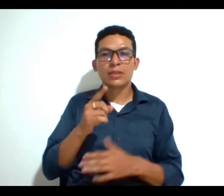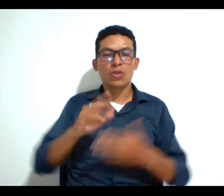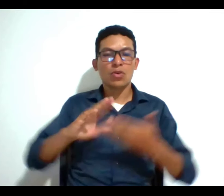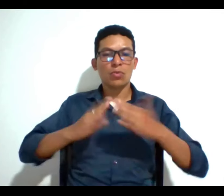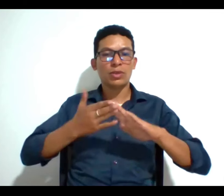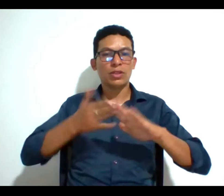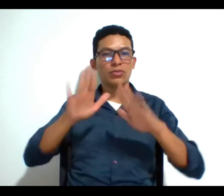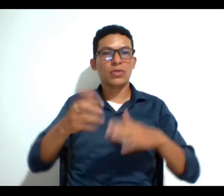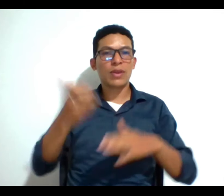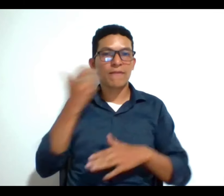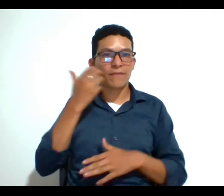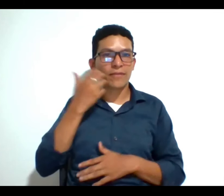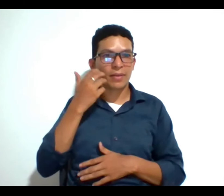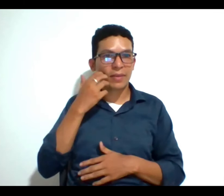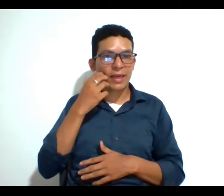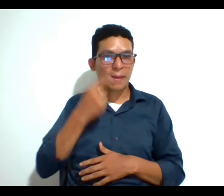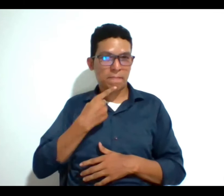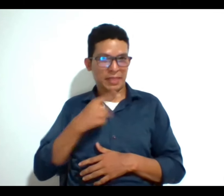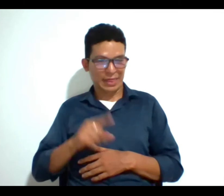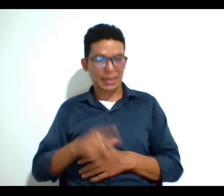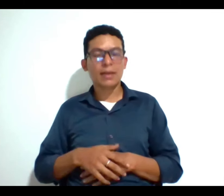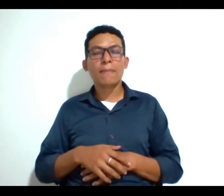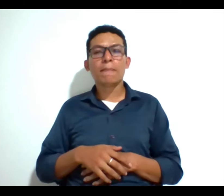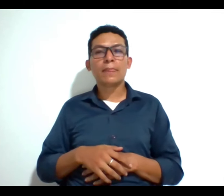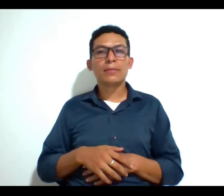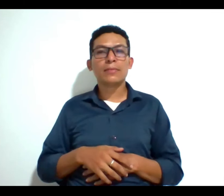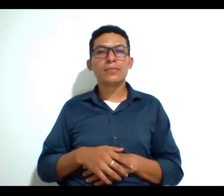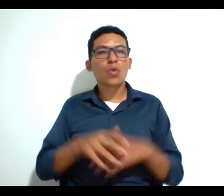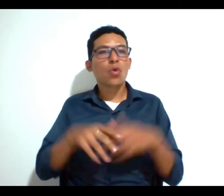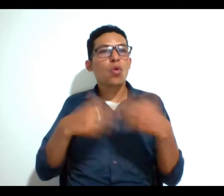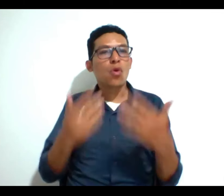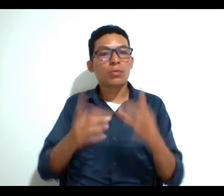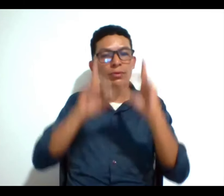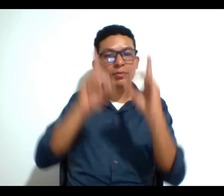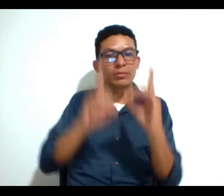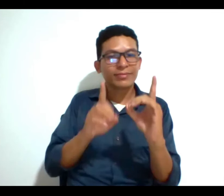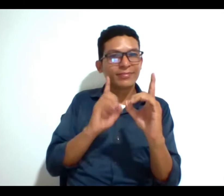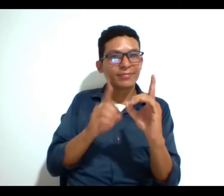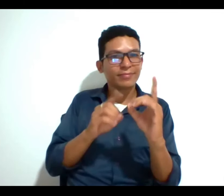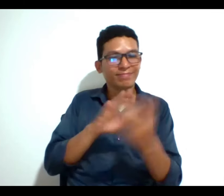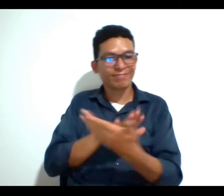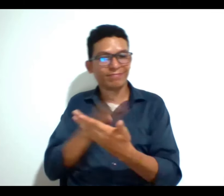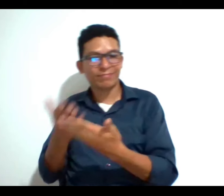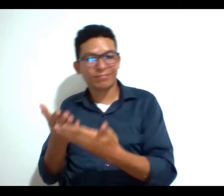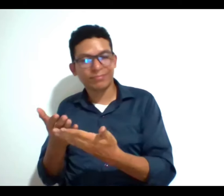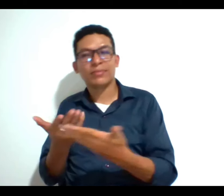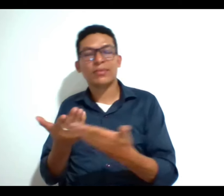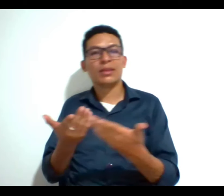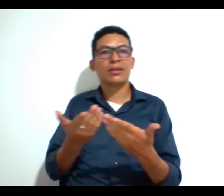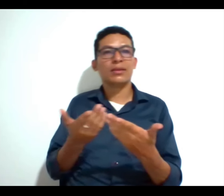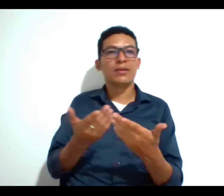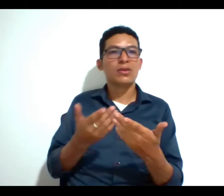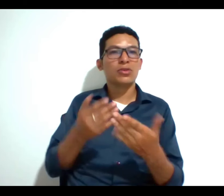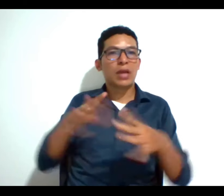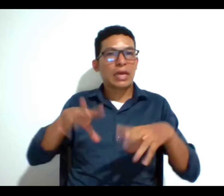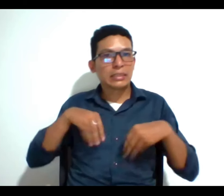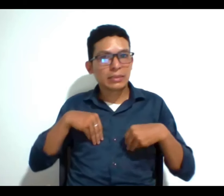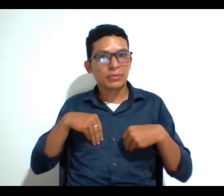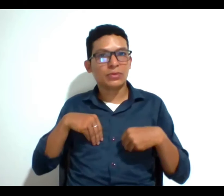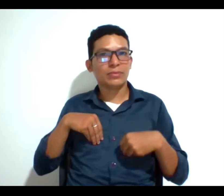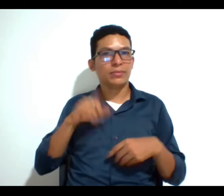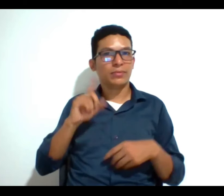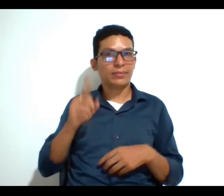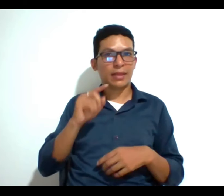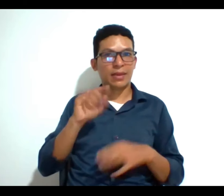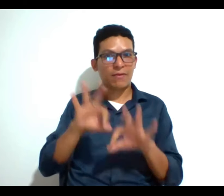huérfanas ¿no? y cómo aparece estas decisiones o estas interpretaciones o los consentimientos que se dan por parte de los